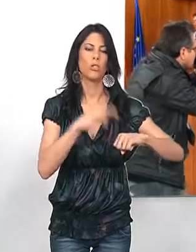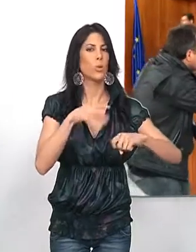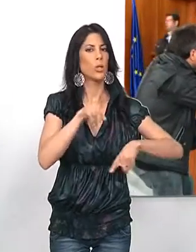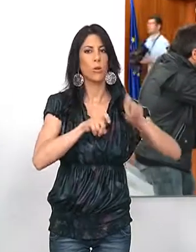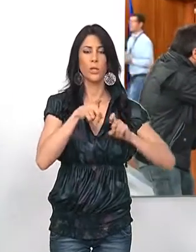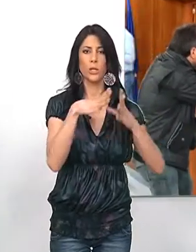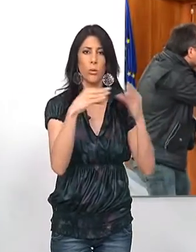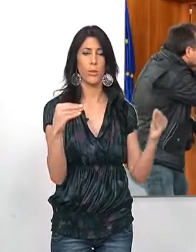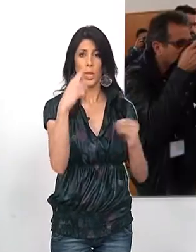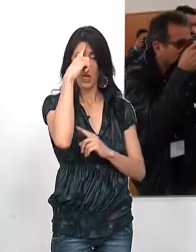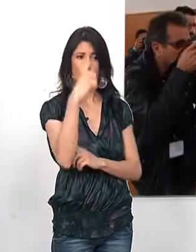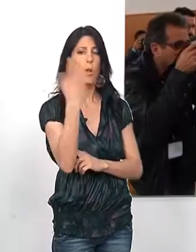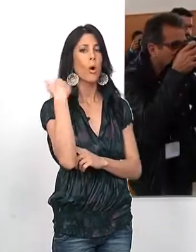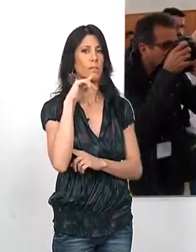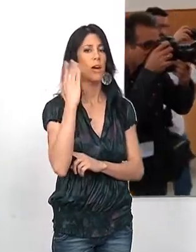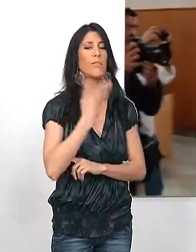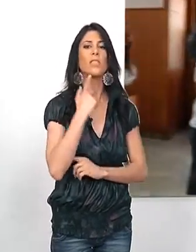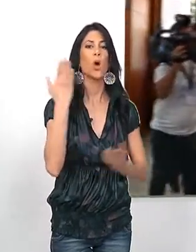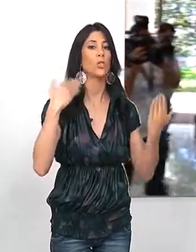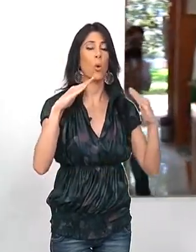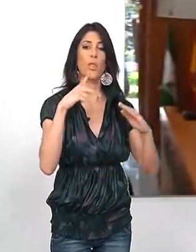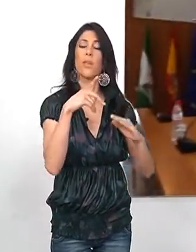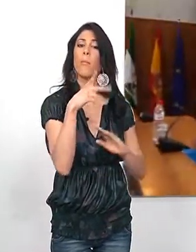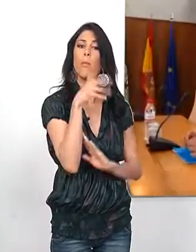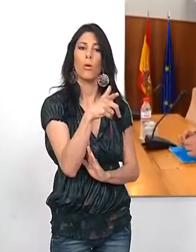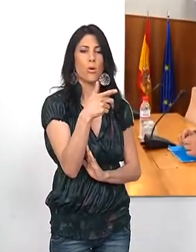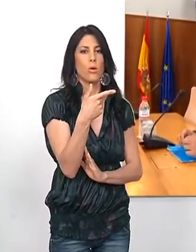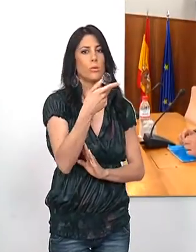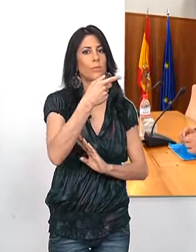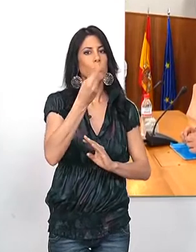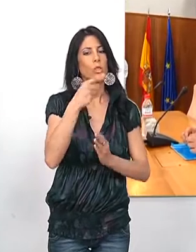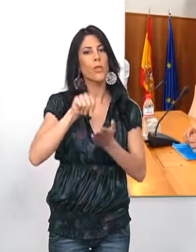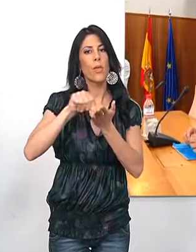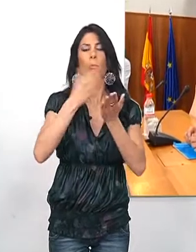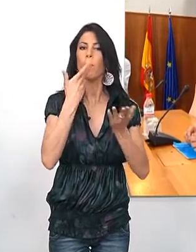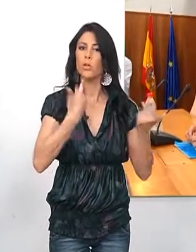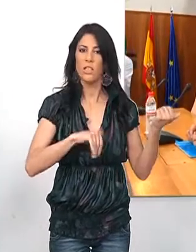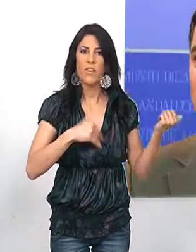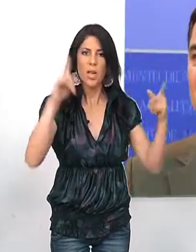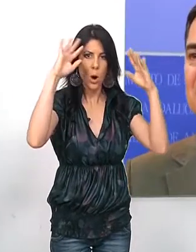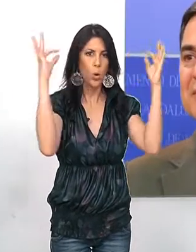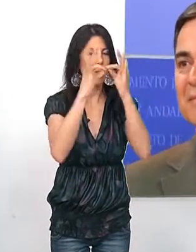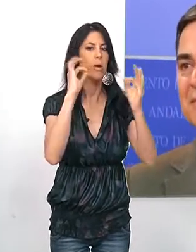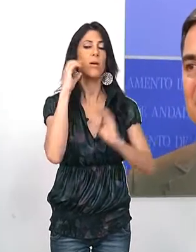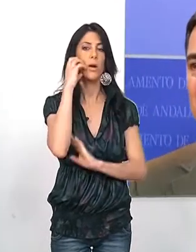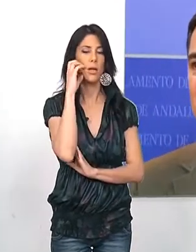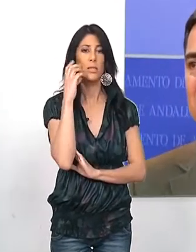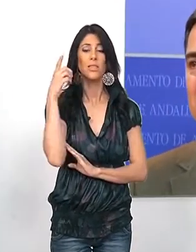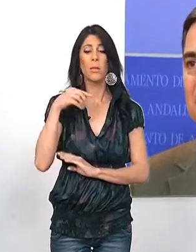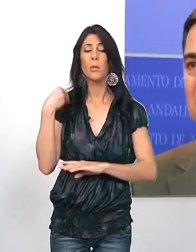para Andalucía y recuerda las consecuencias que este tipo de coaliciones ha tenido en ciudades como Sevilla, Córdoba o Jaén. Asimismo